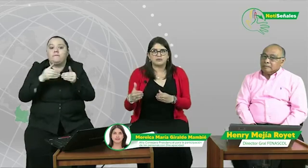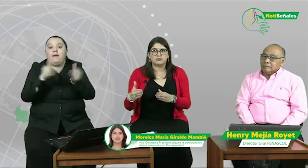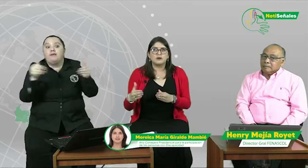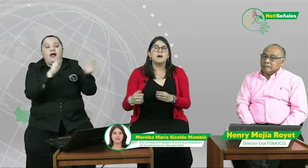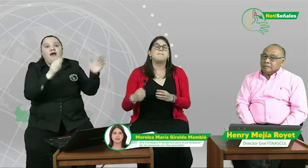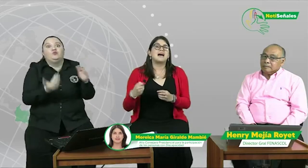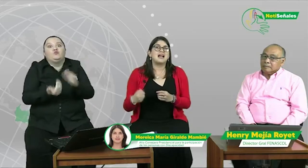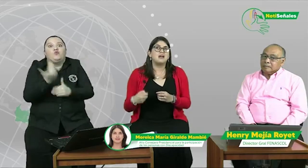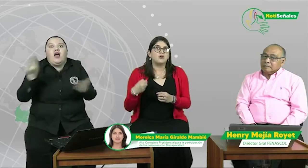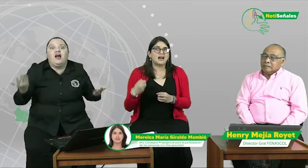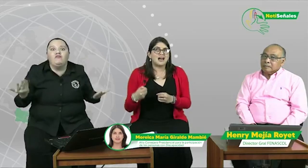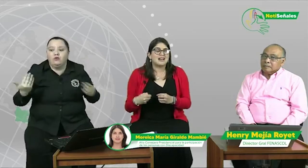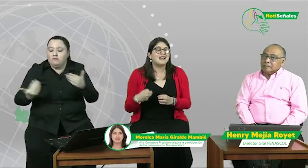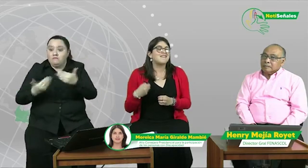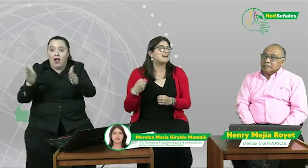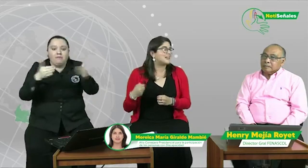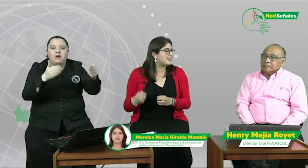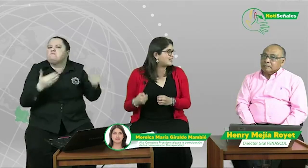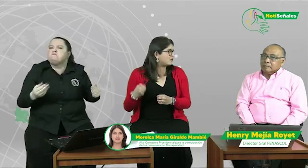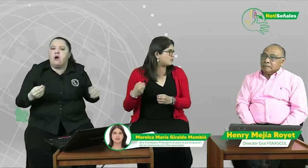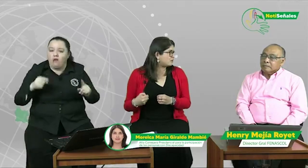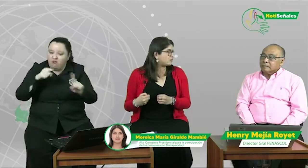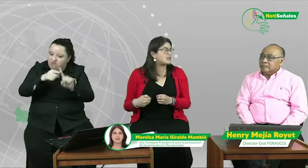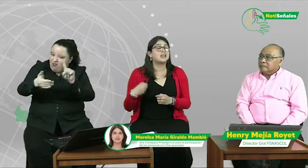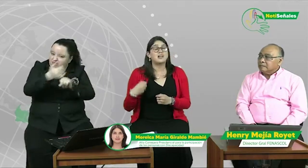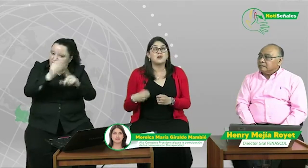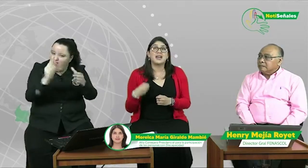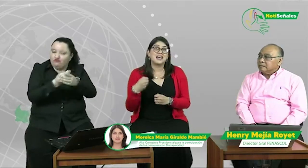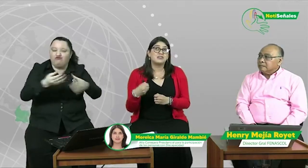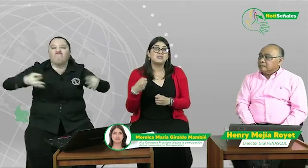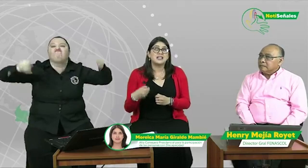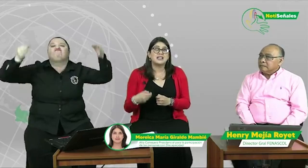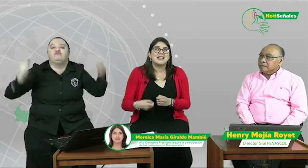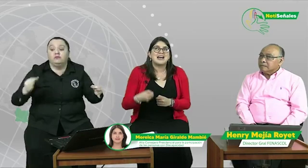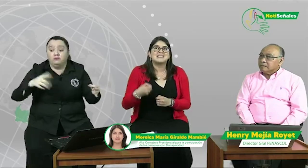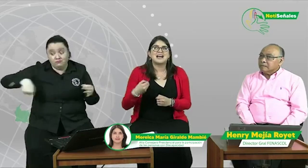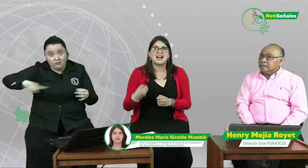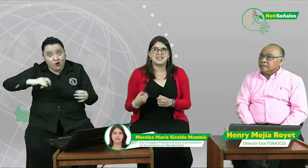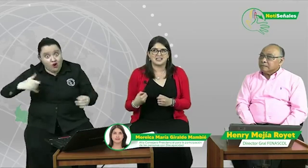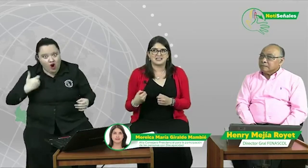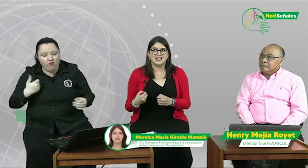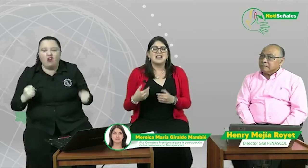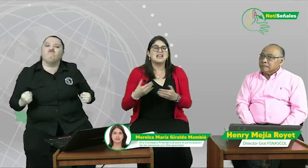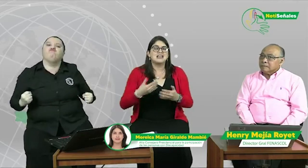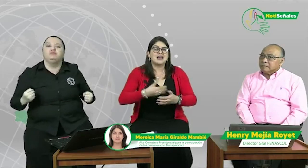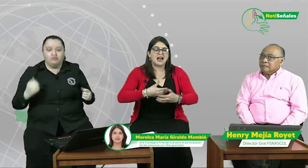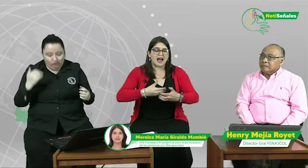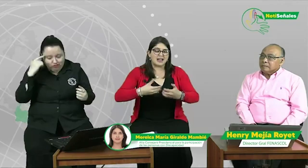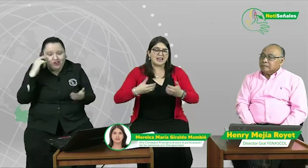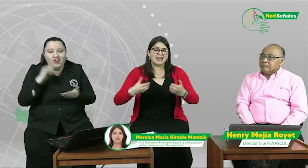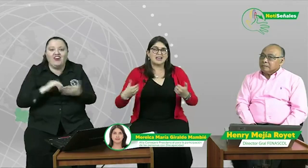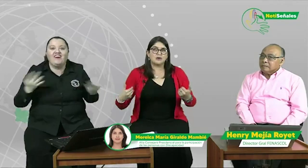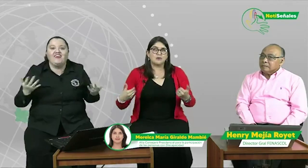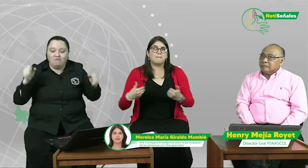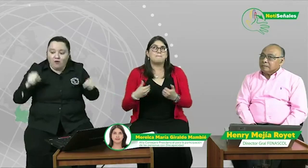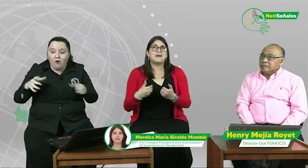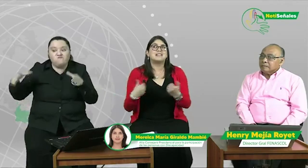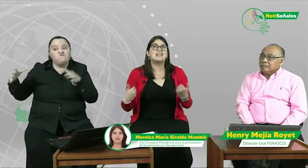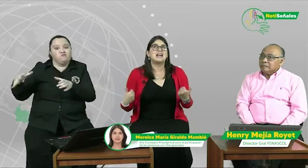para lograr la verdadera inclusión. Y creo que ellos tienen las agallas y han ido perdiendo